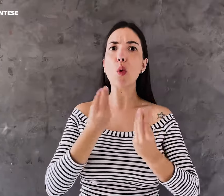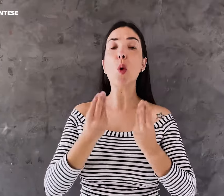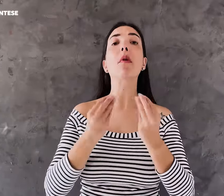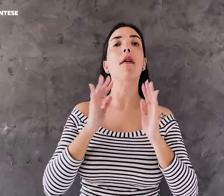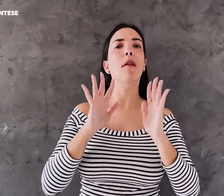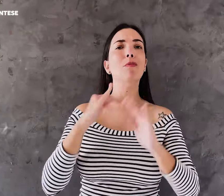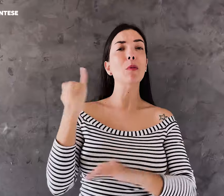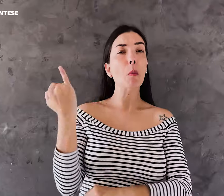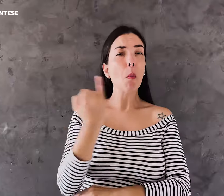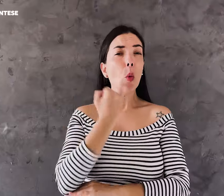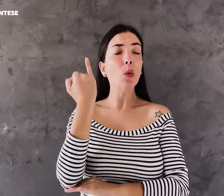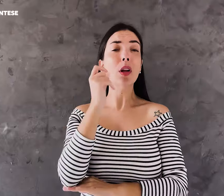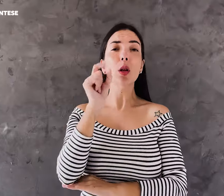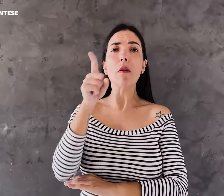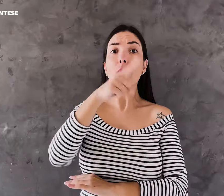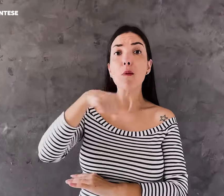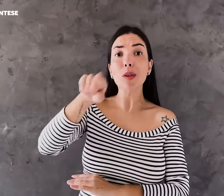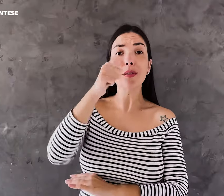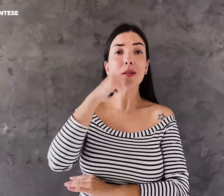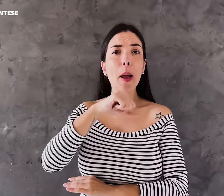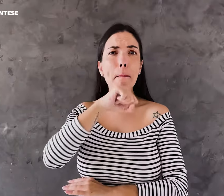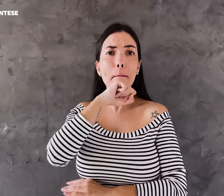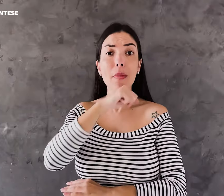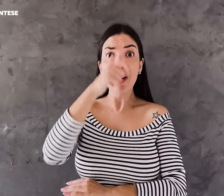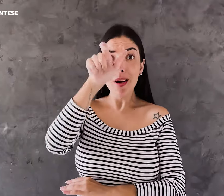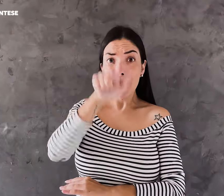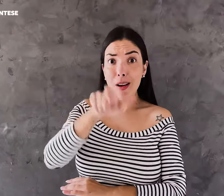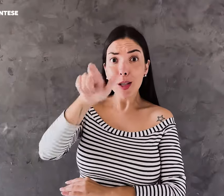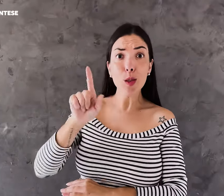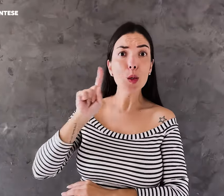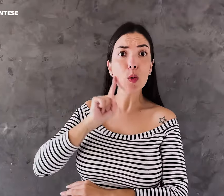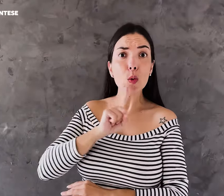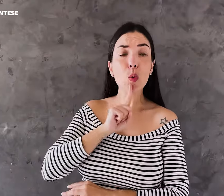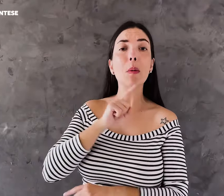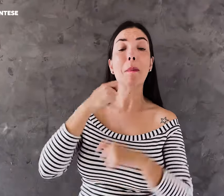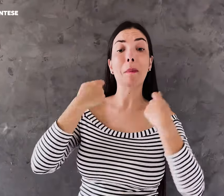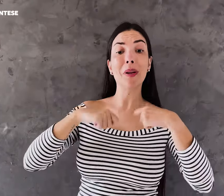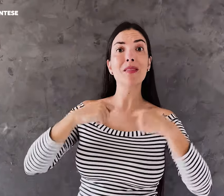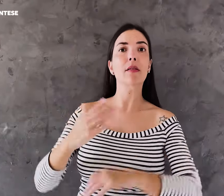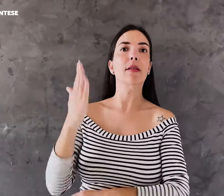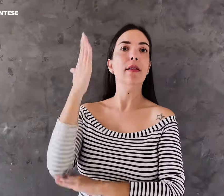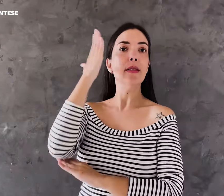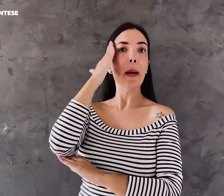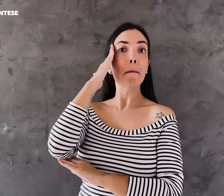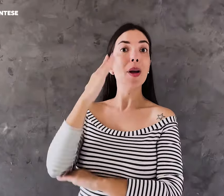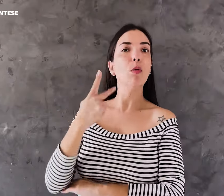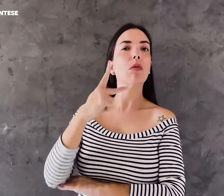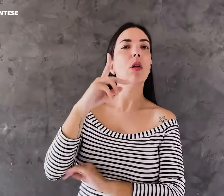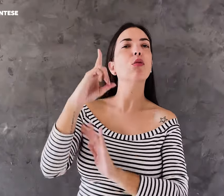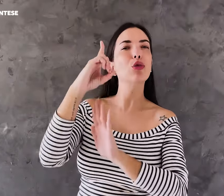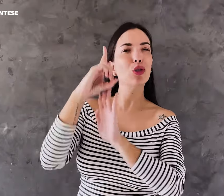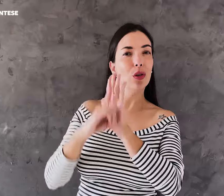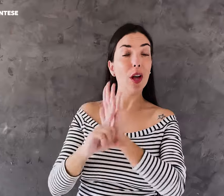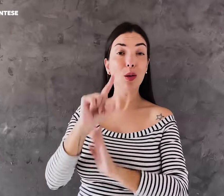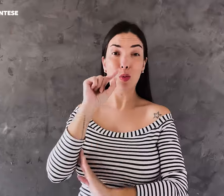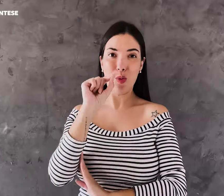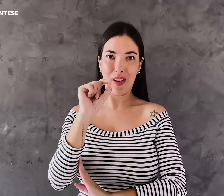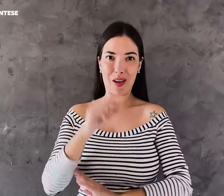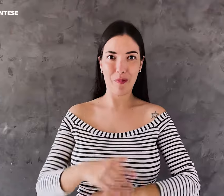É importante que você que é mãe e que é surda, precisa saber que é um direito seu. Ou,